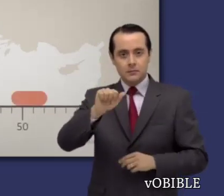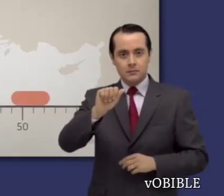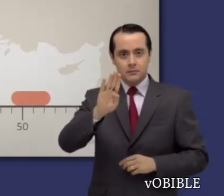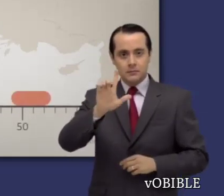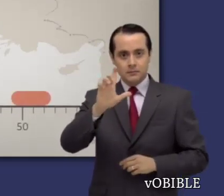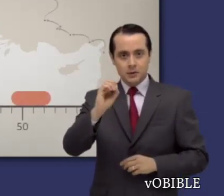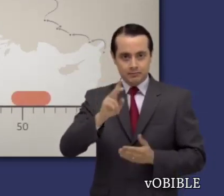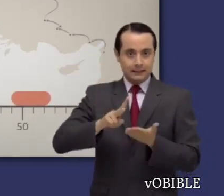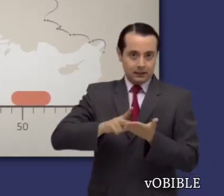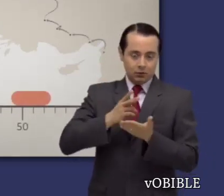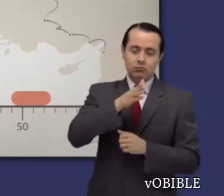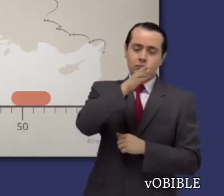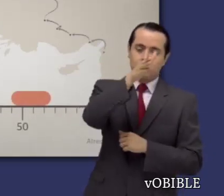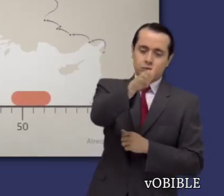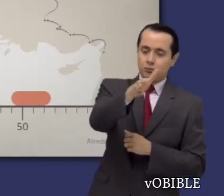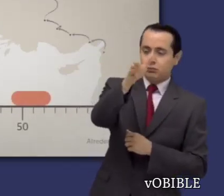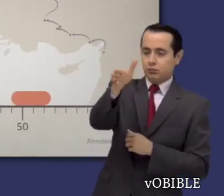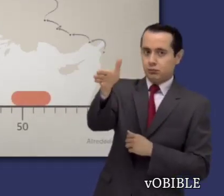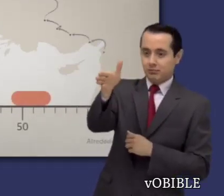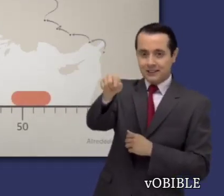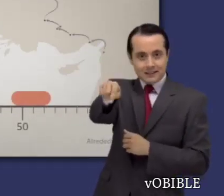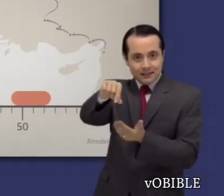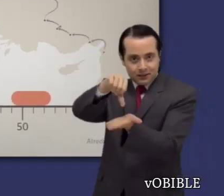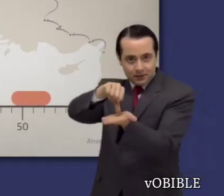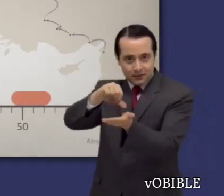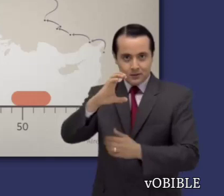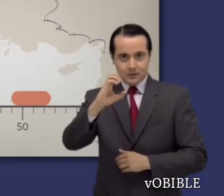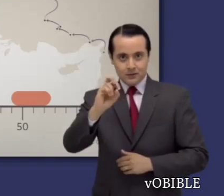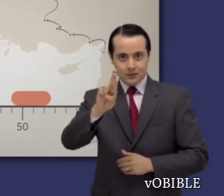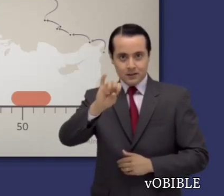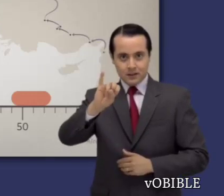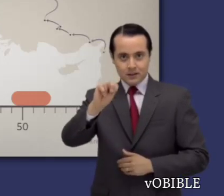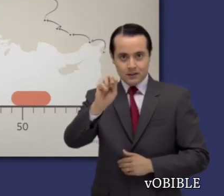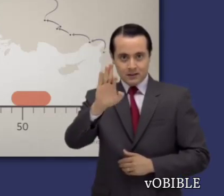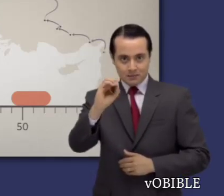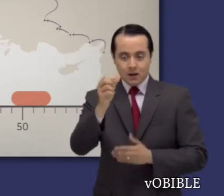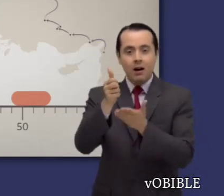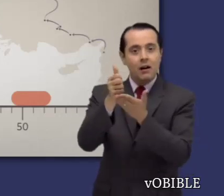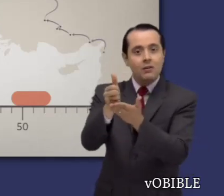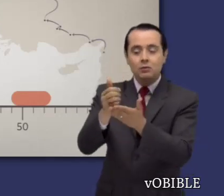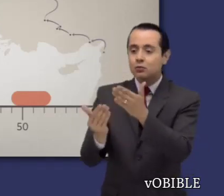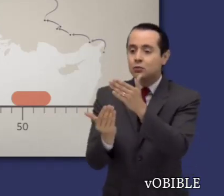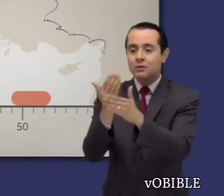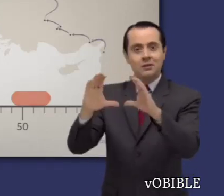Pablo estuvo en Corinto durante su segundo viaje misional y ayudó a establecer una congregación allí.